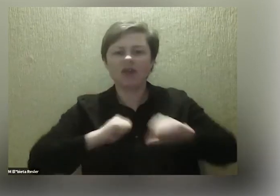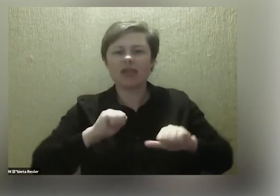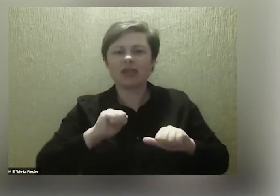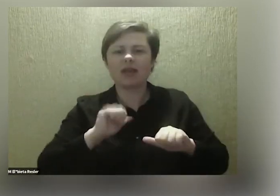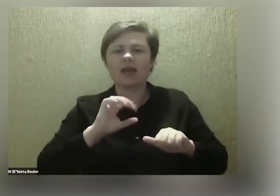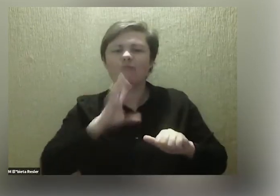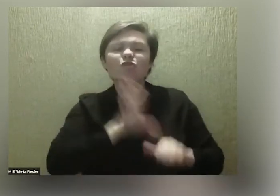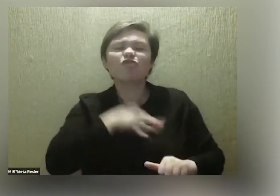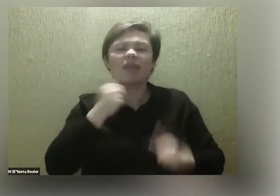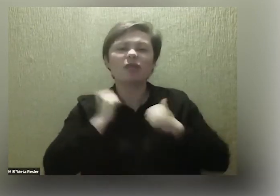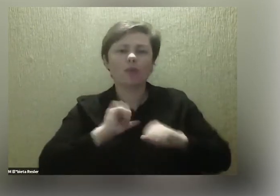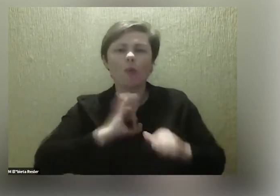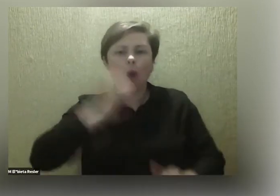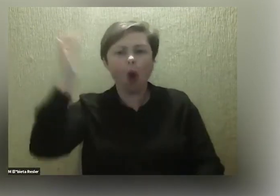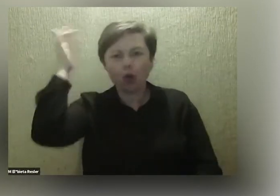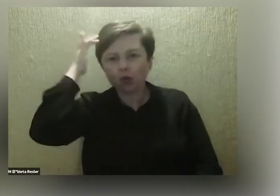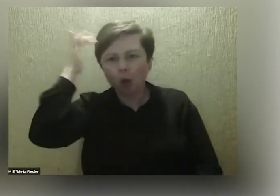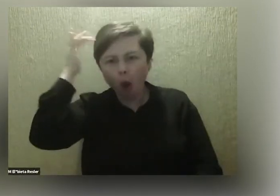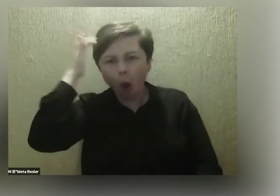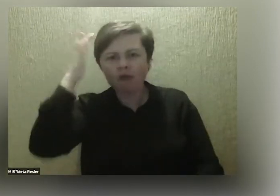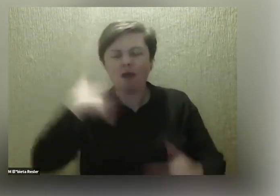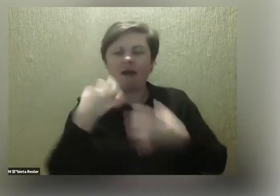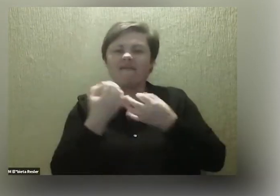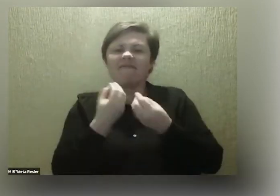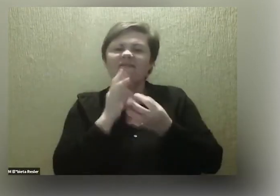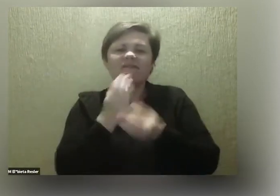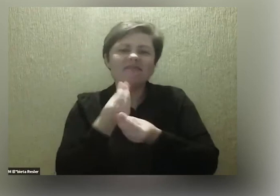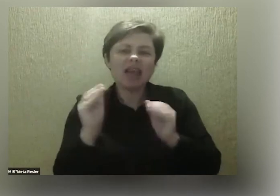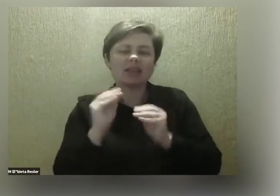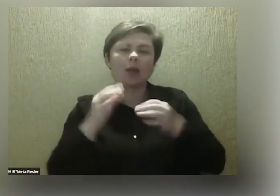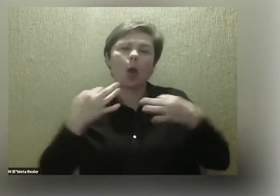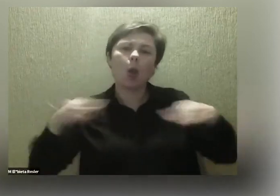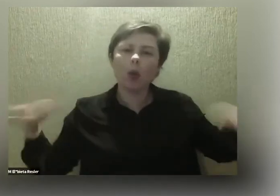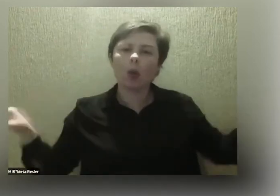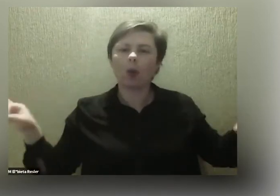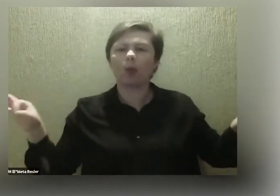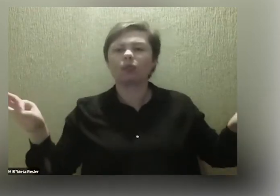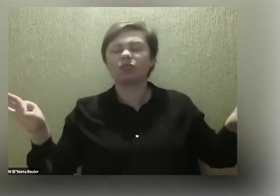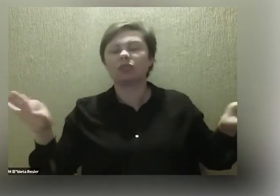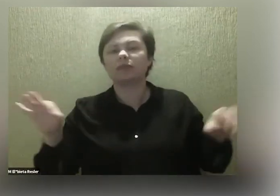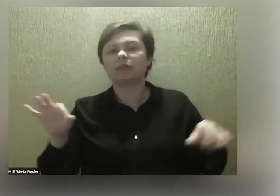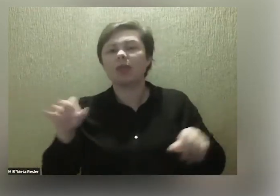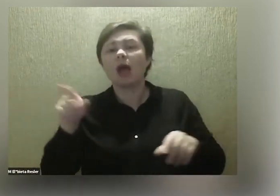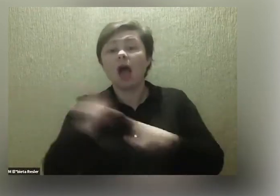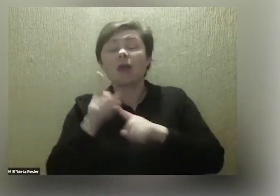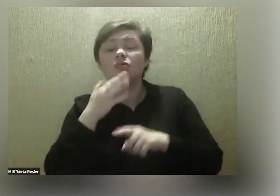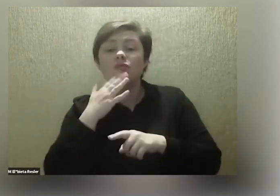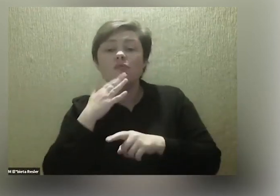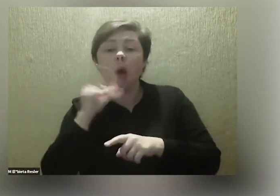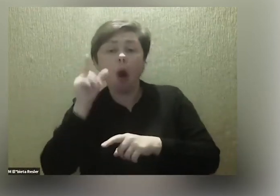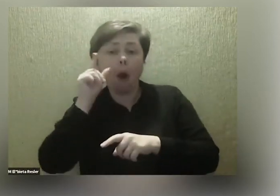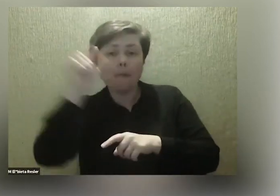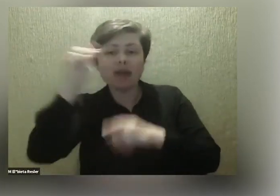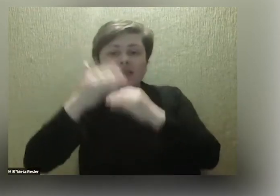więcej jakby przestrzeni i luzu na to, żeby działać w różnych obszarach. Tak, przy czym mówimy o perspektywie takiej powiedziałbym